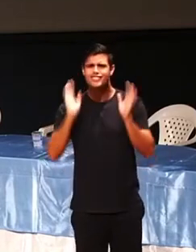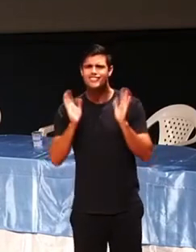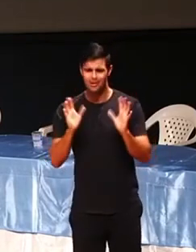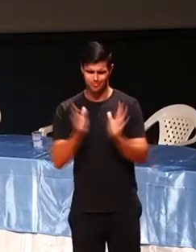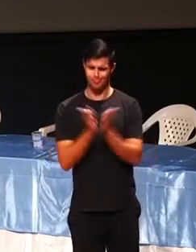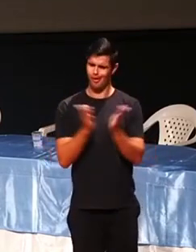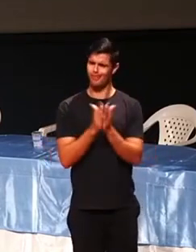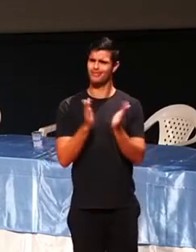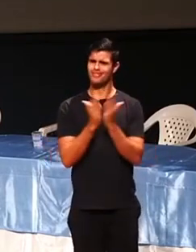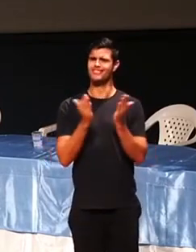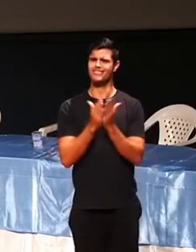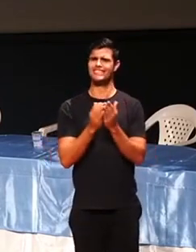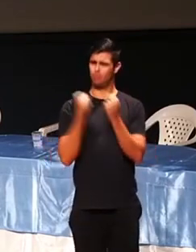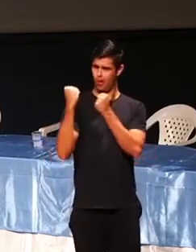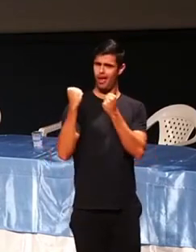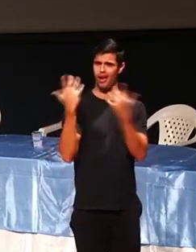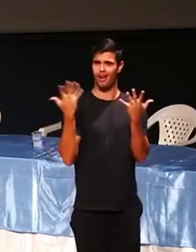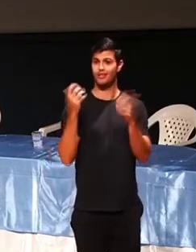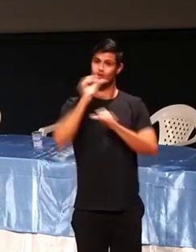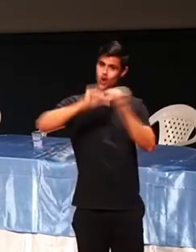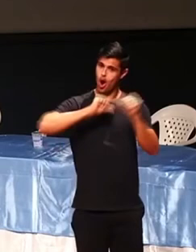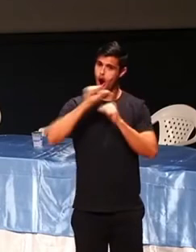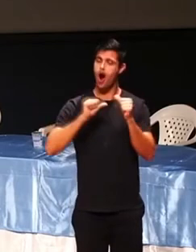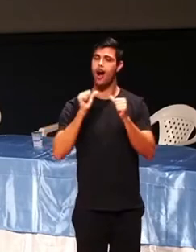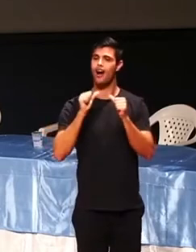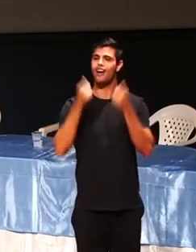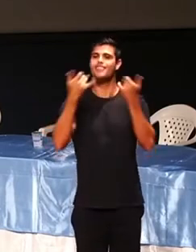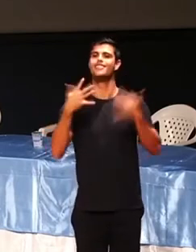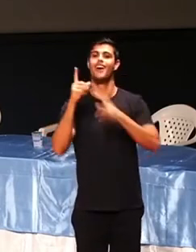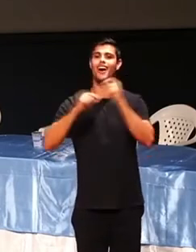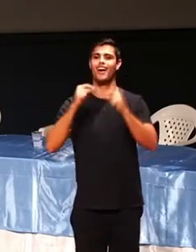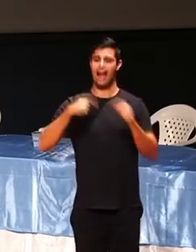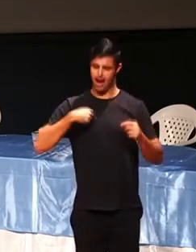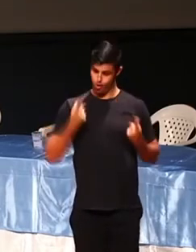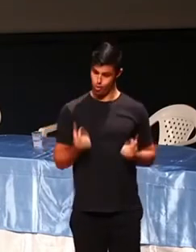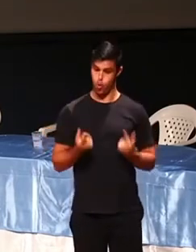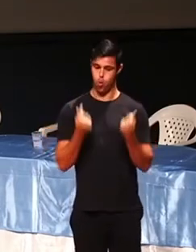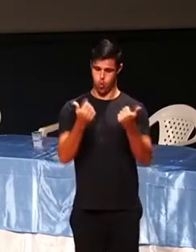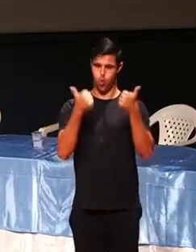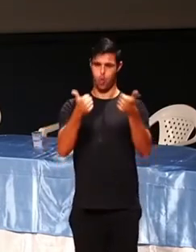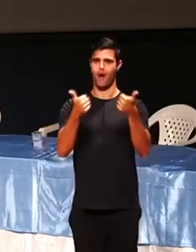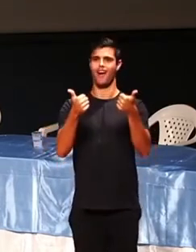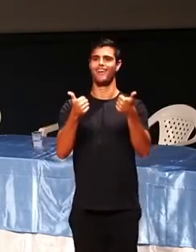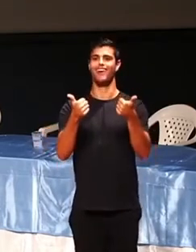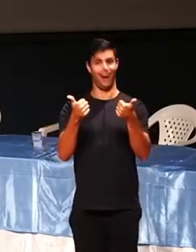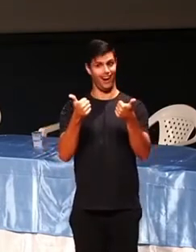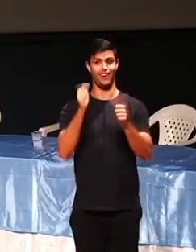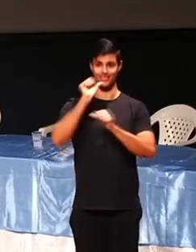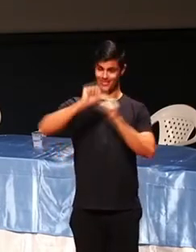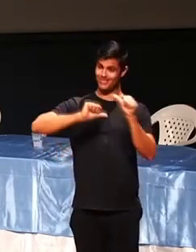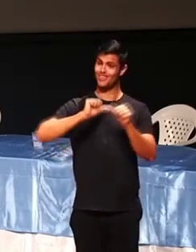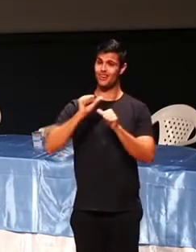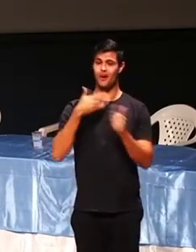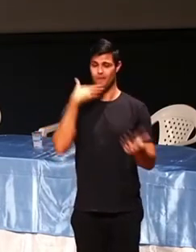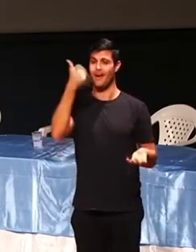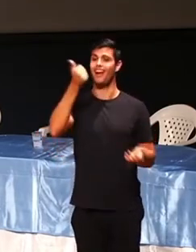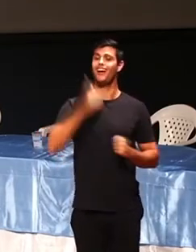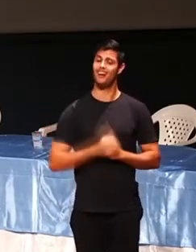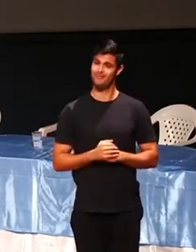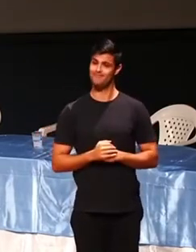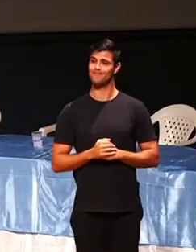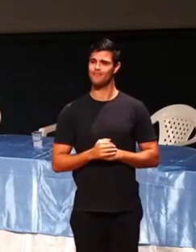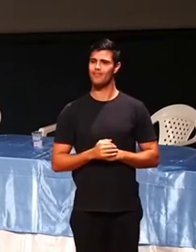E ela muda a tua realidade. Só que a atitude influencia mais. Olha como o